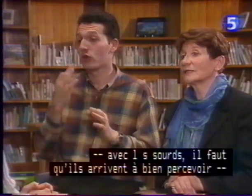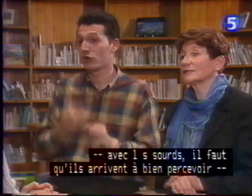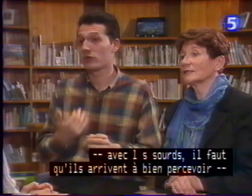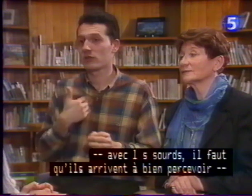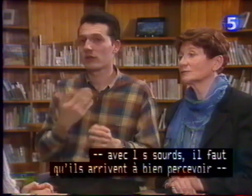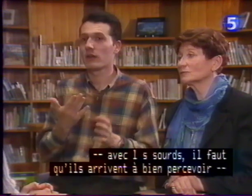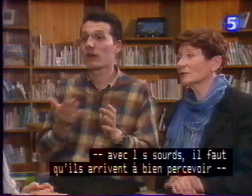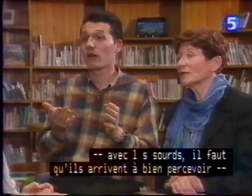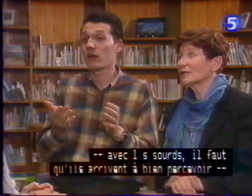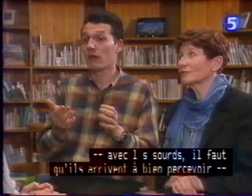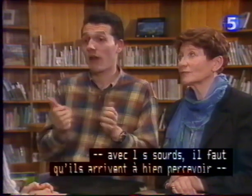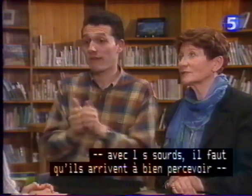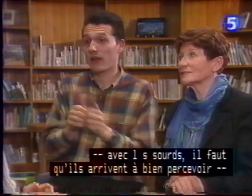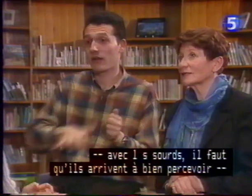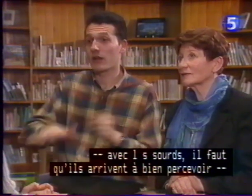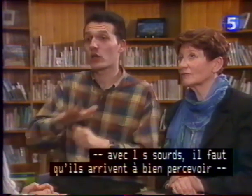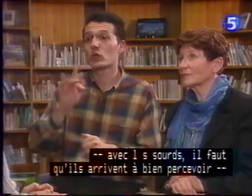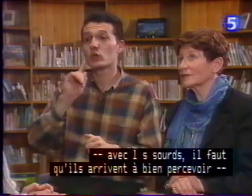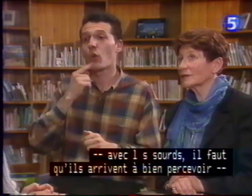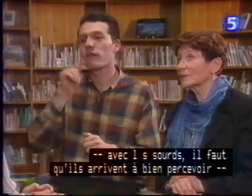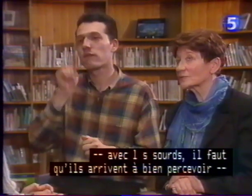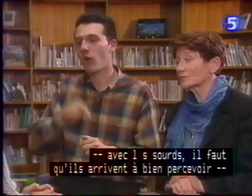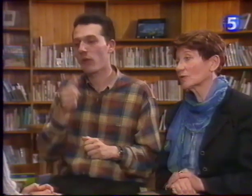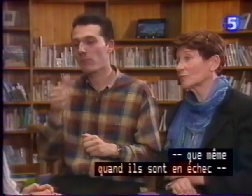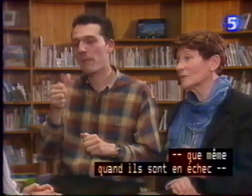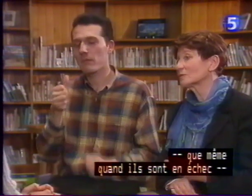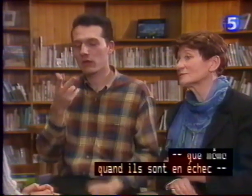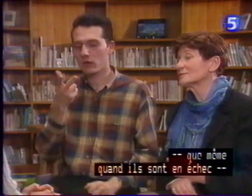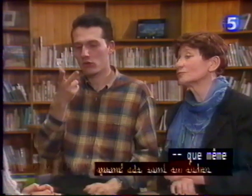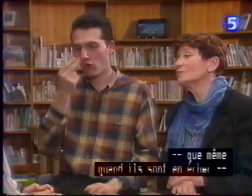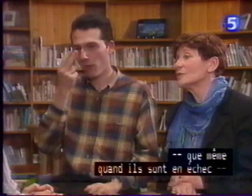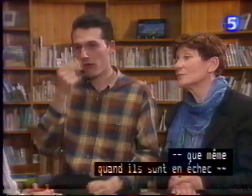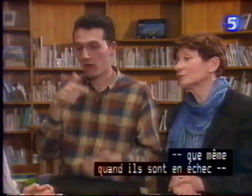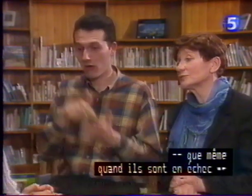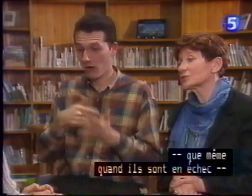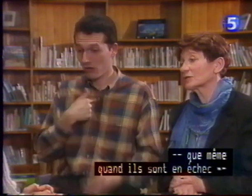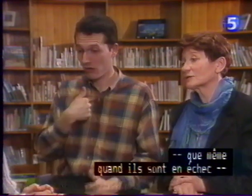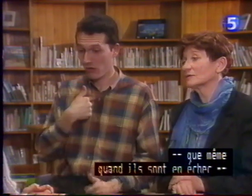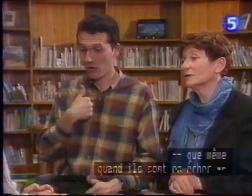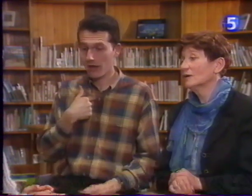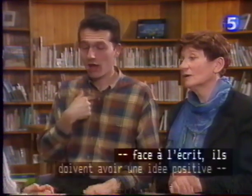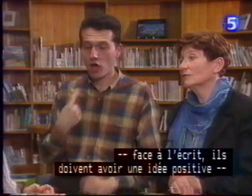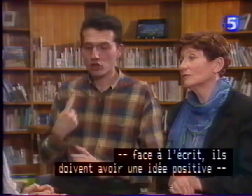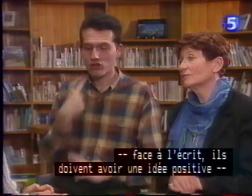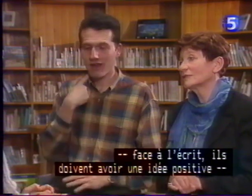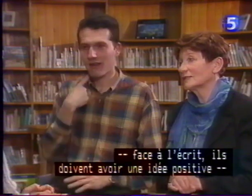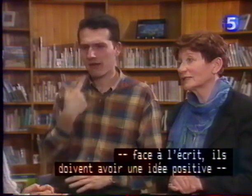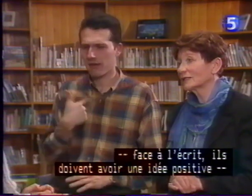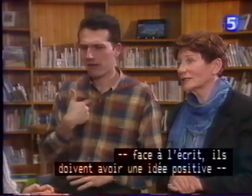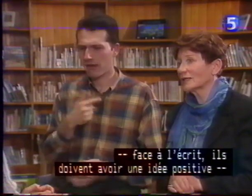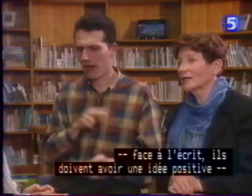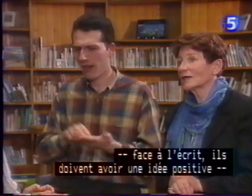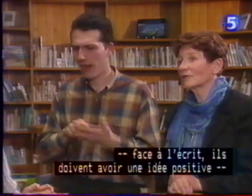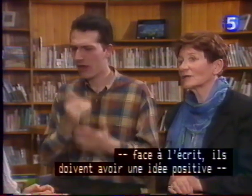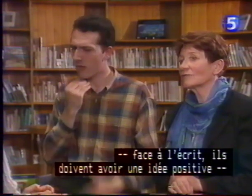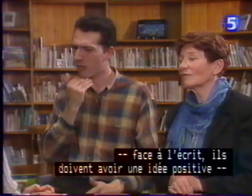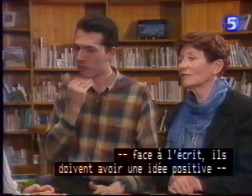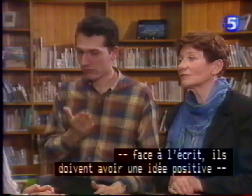sourds, il faut qu'ils arrivent à bien apercevoir que même quand ils sont eux-mêmes en échec face à l'écrit, ils doivent avoir une idée